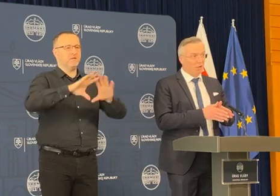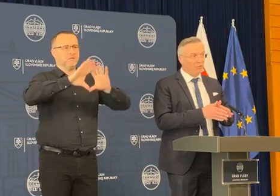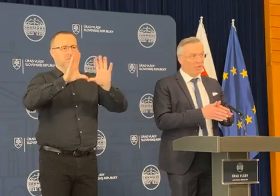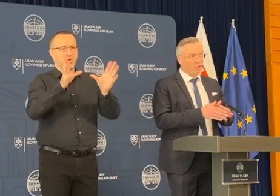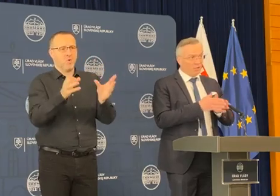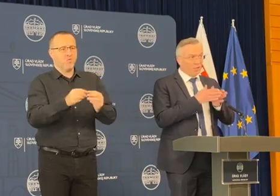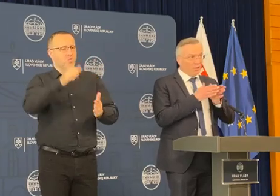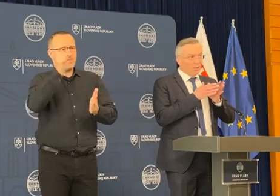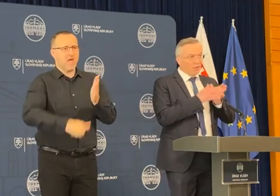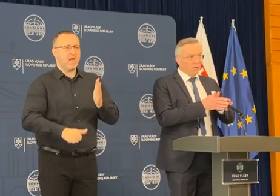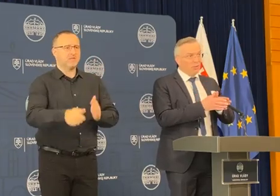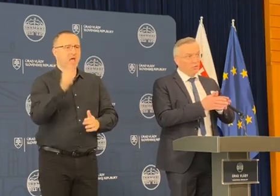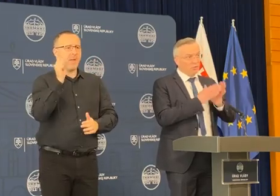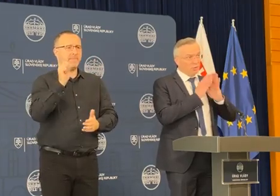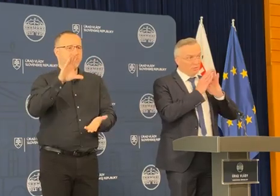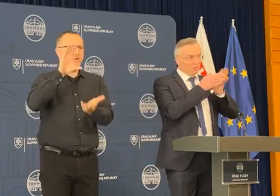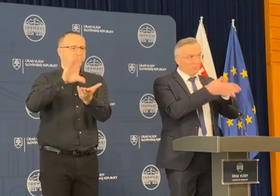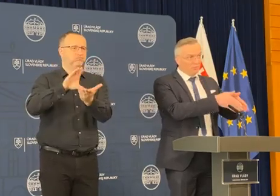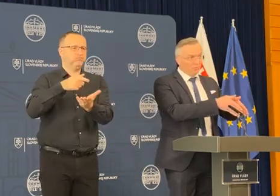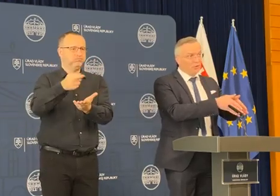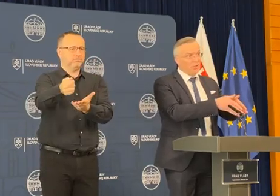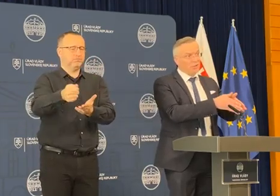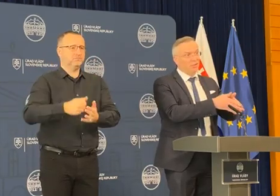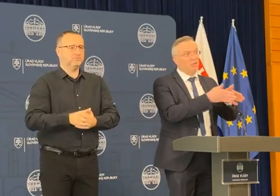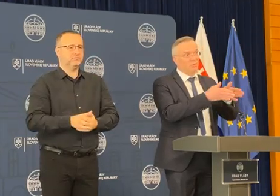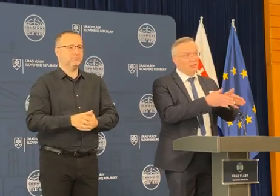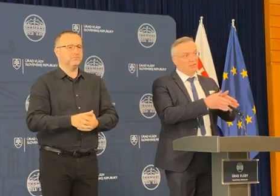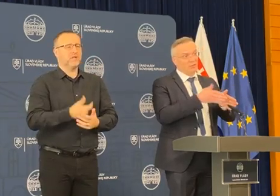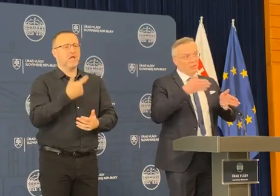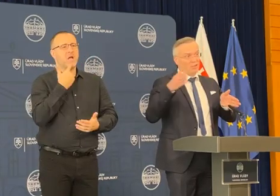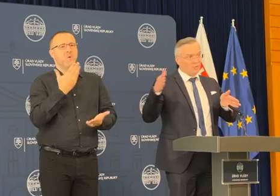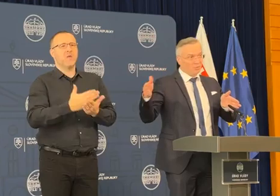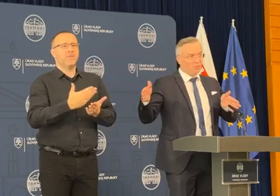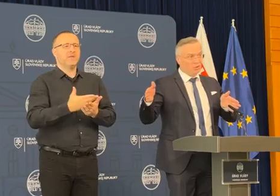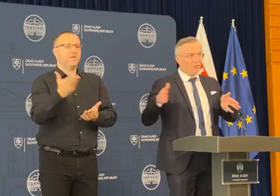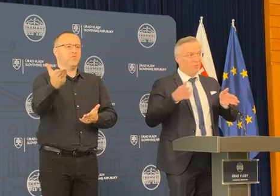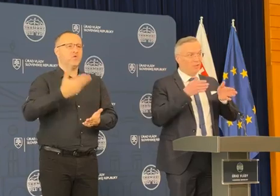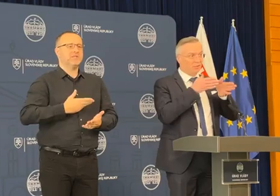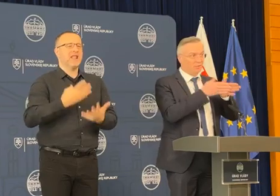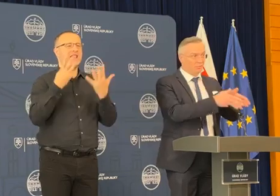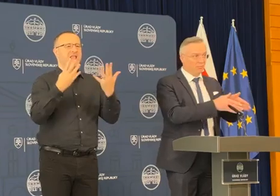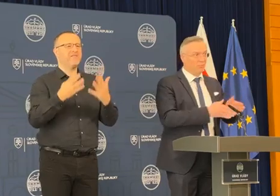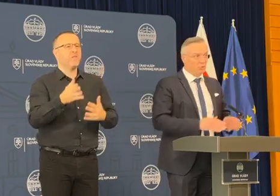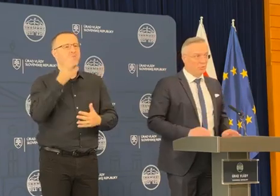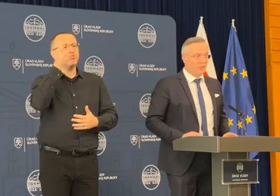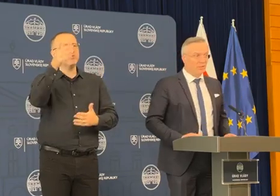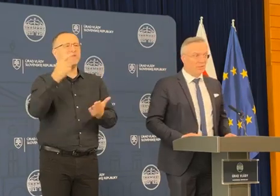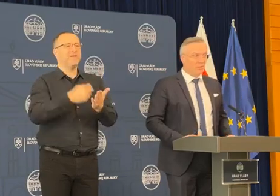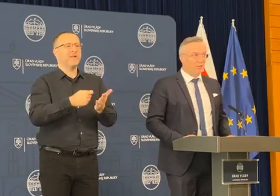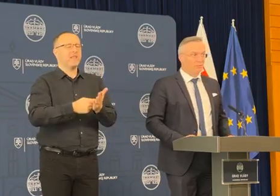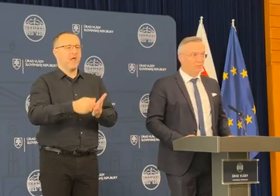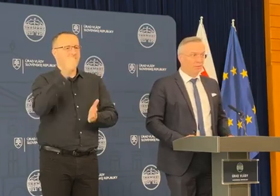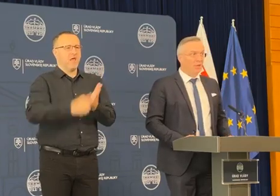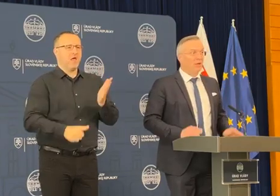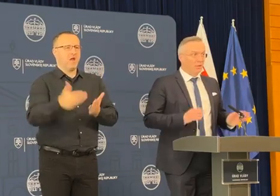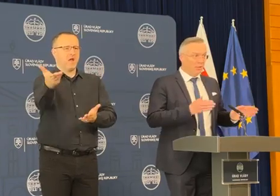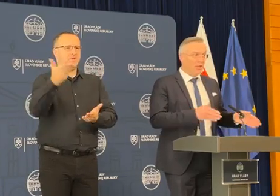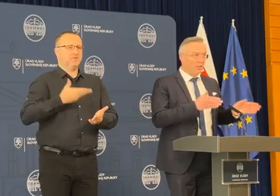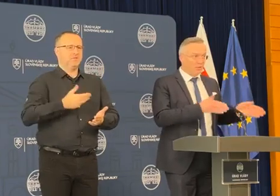a to aprílovej. Čím pádom dostanete, ako keby ste dostali 9 budúcich výplat v budúcom mesiaci.